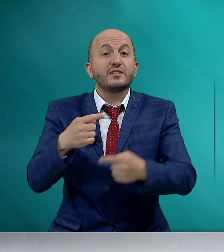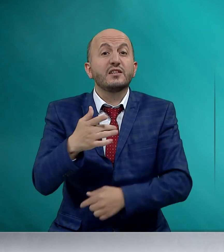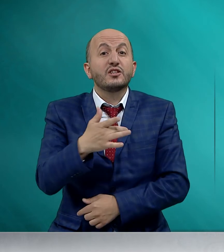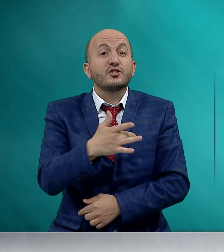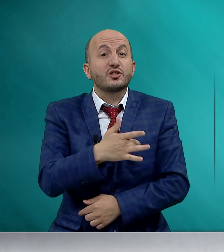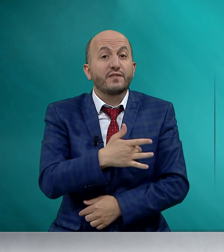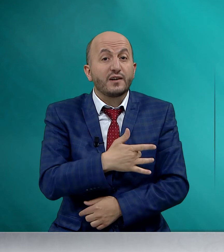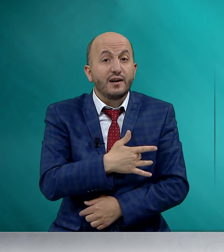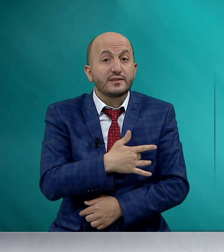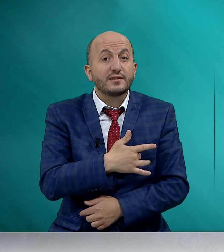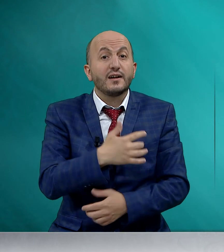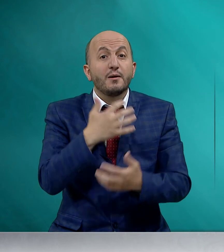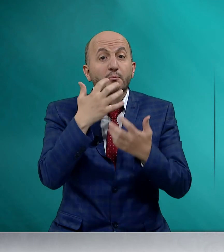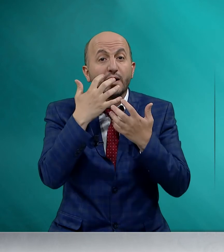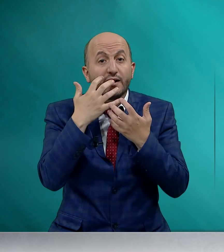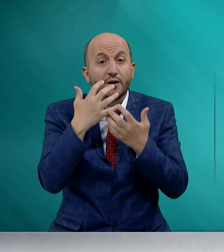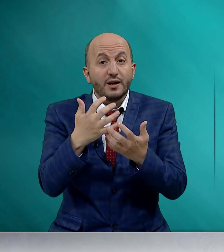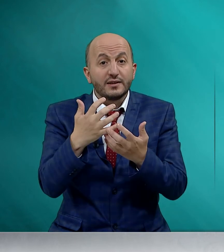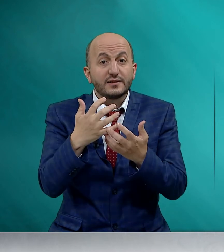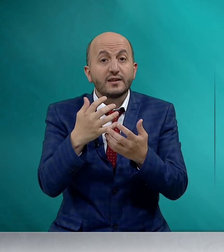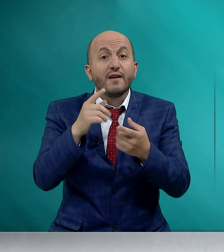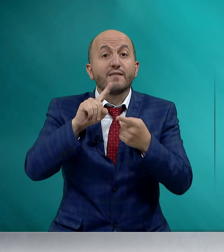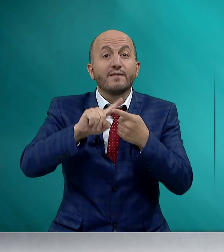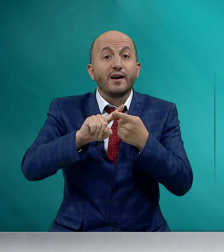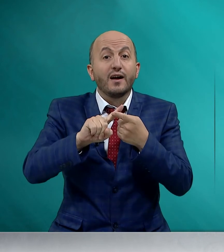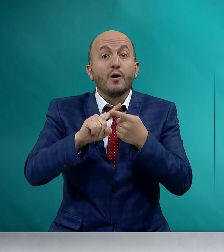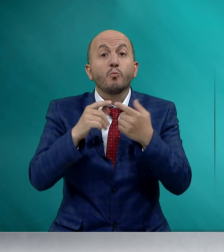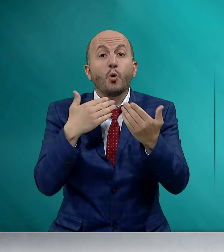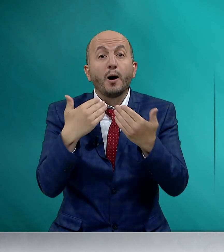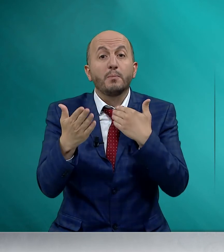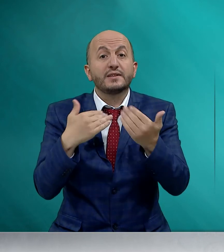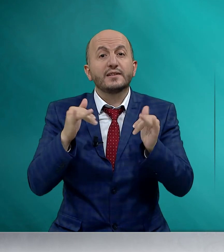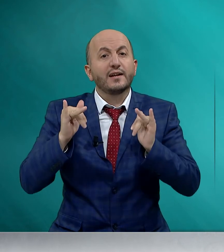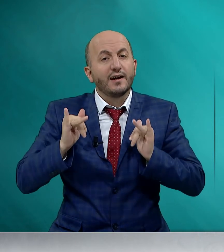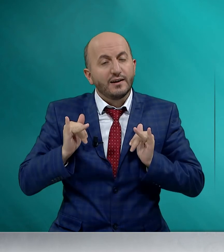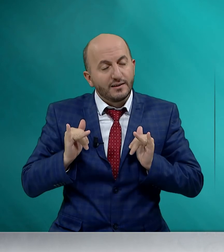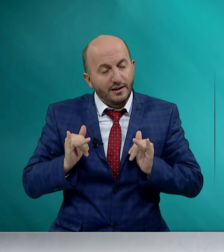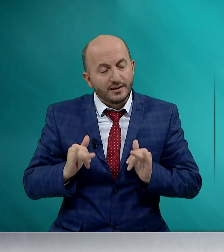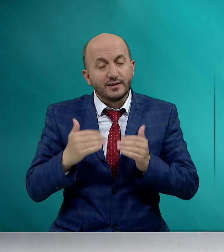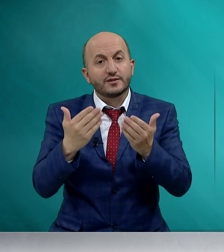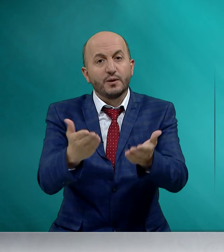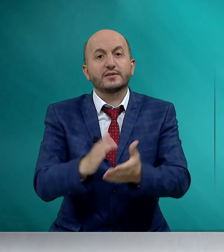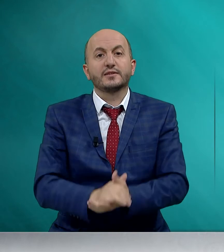şefkat, merhamet ve muhabbetiyle rahatlatmaktır.